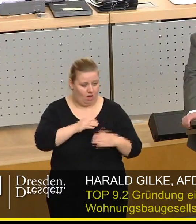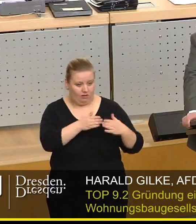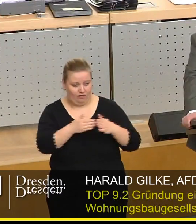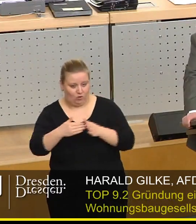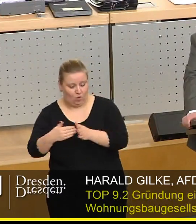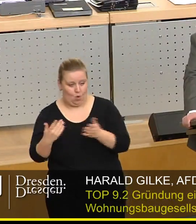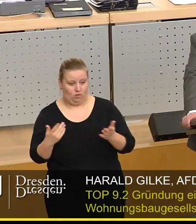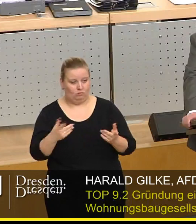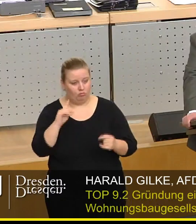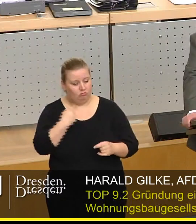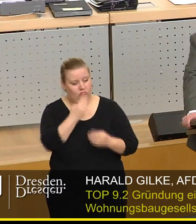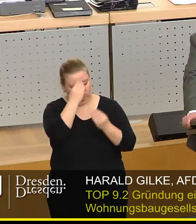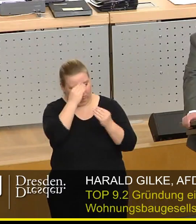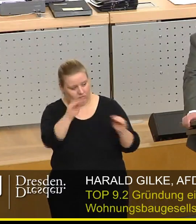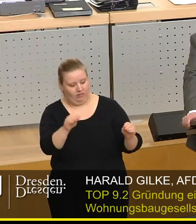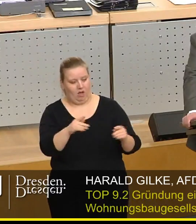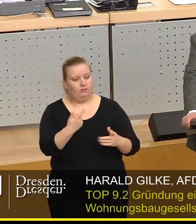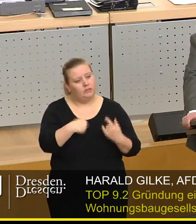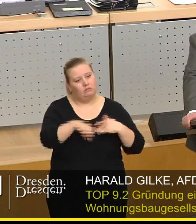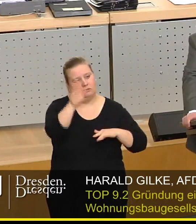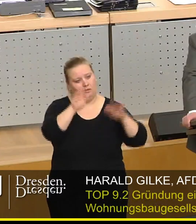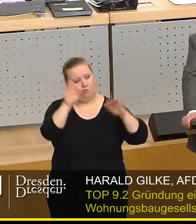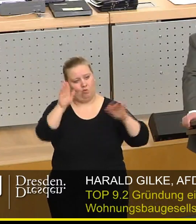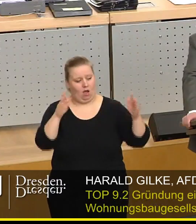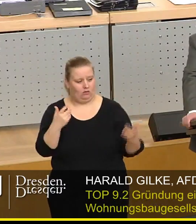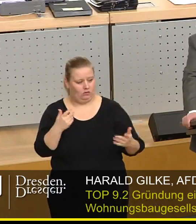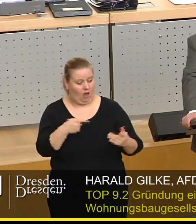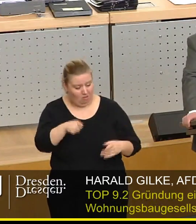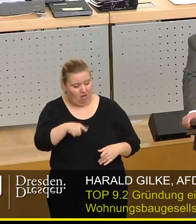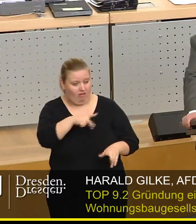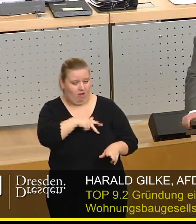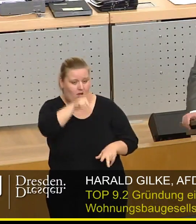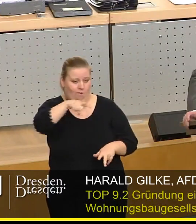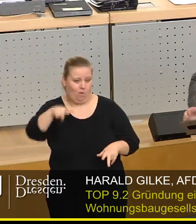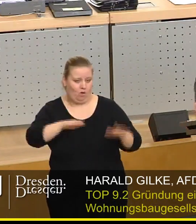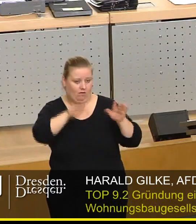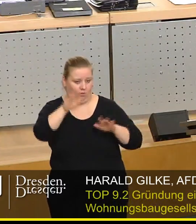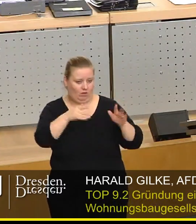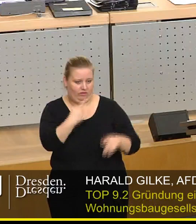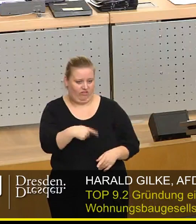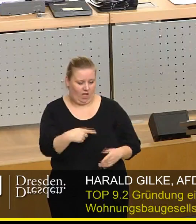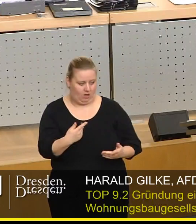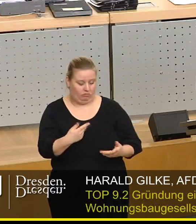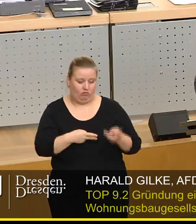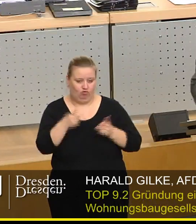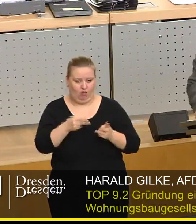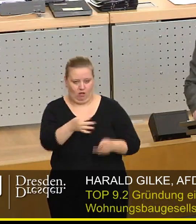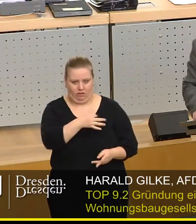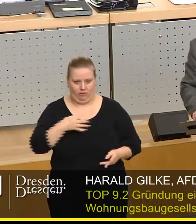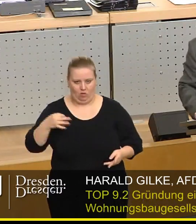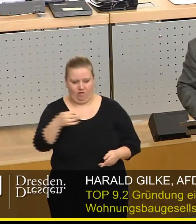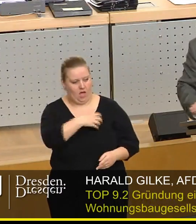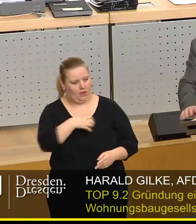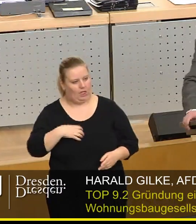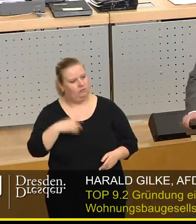kommt, die immer davon hinweisen, dass sie doch so demokratisch sind. Nutzen dieses demokratische Mittel nicht. Was sehr schade ist, denn die